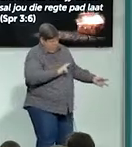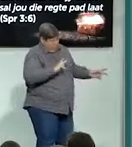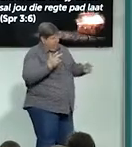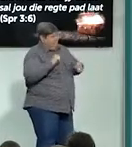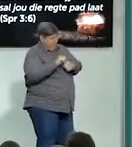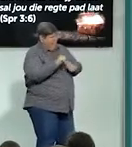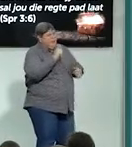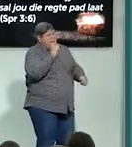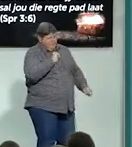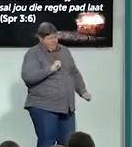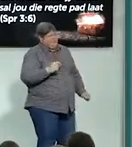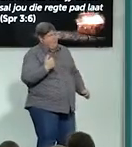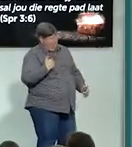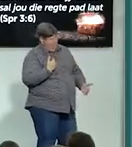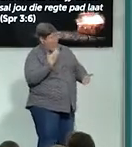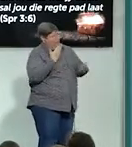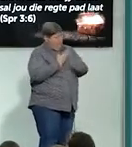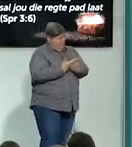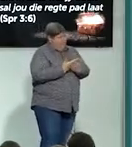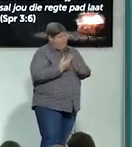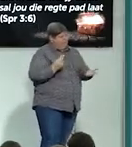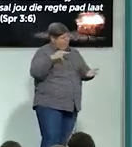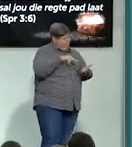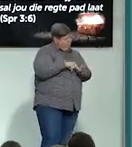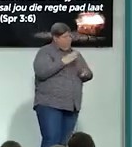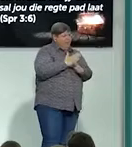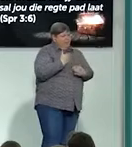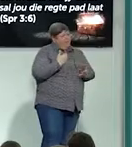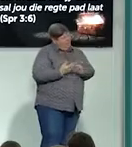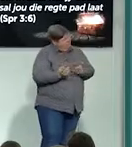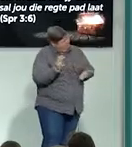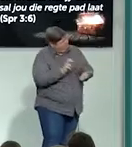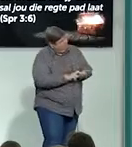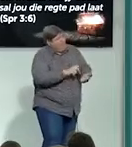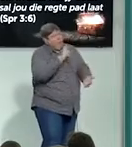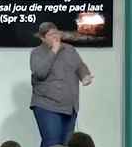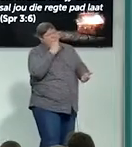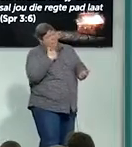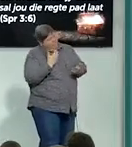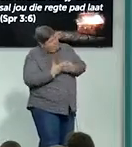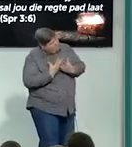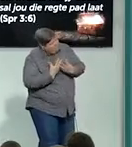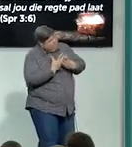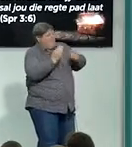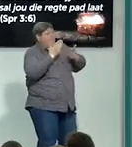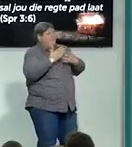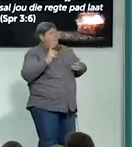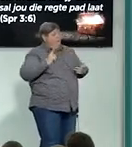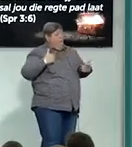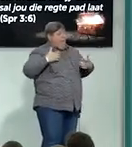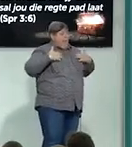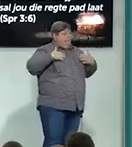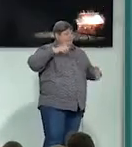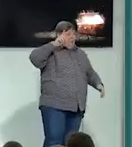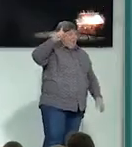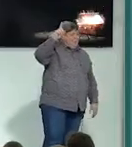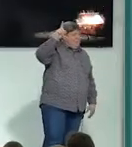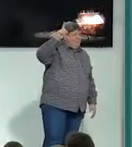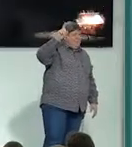ek kan myself beter positioneer by die werk, maar dis nie hoe kom ek het doen nie. Ek doen dit omdat ek die lewe vir die nieuwe konink krijg. So, dis is nummer 2. Nummer 3,